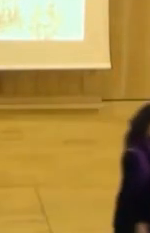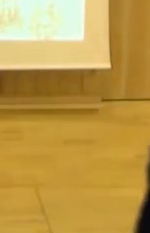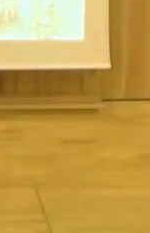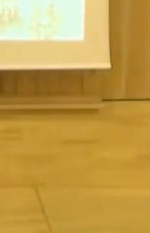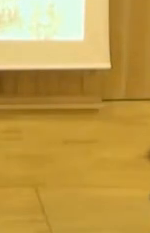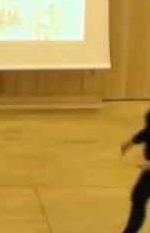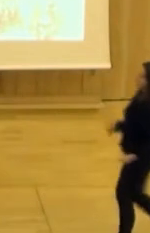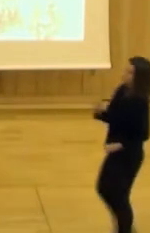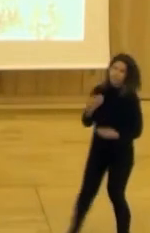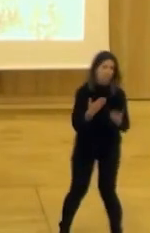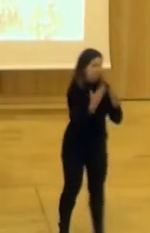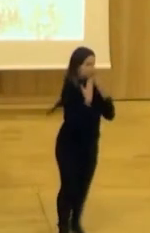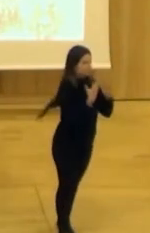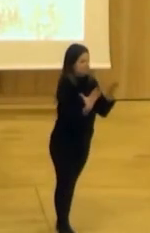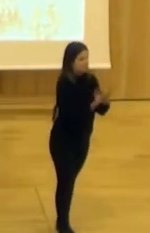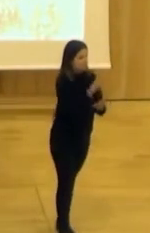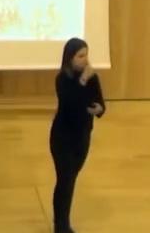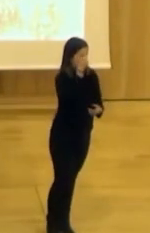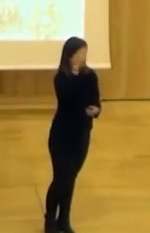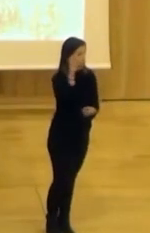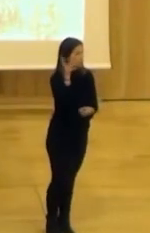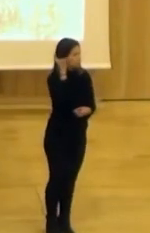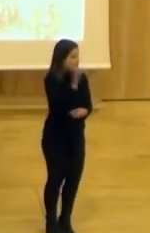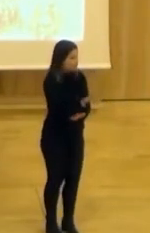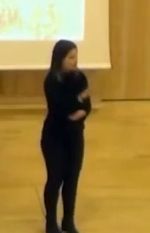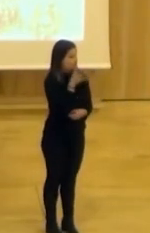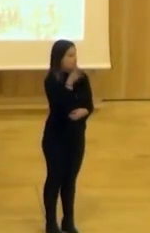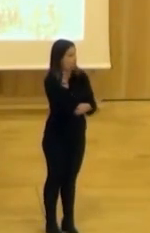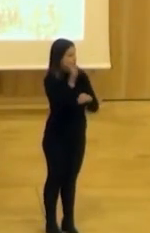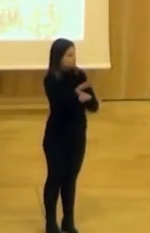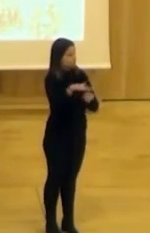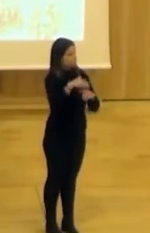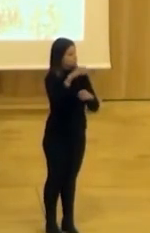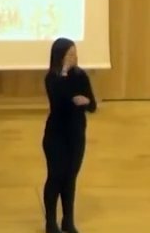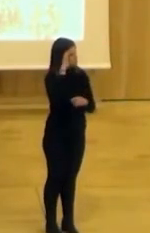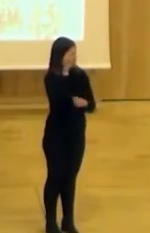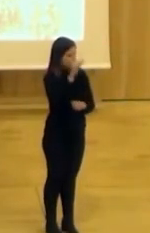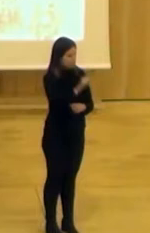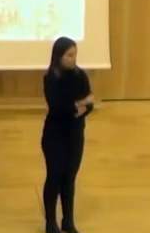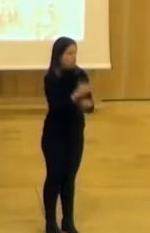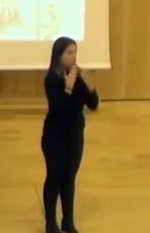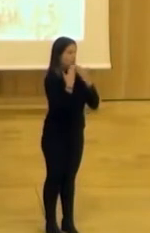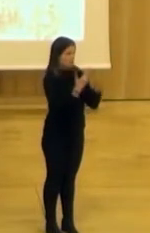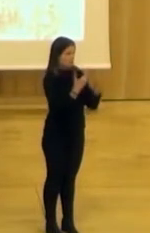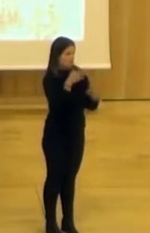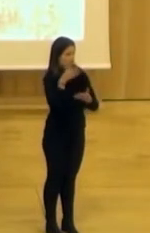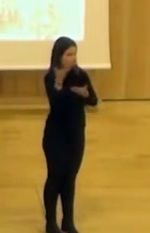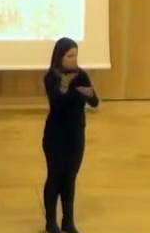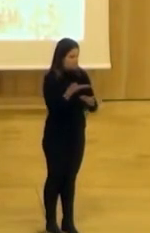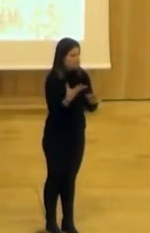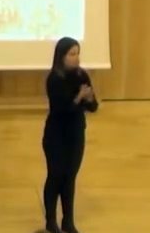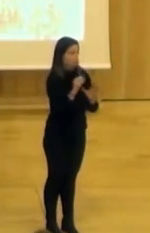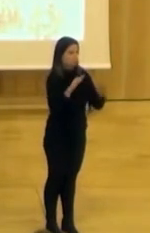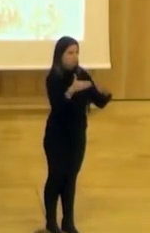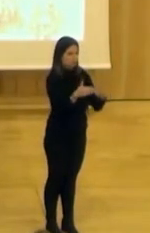Pues muchas gracias a todos por asistir, por estar presente y dedicar este ratito a escucharme. Muchas gracias a Esteban por invitarme y a todo su